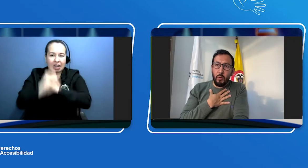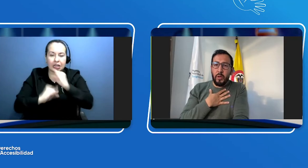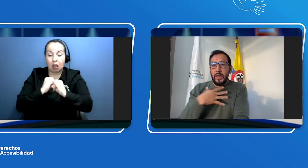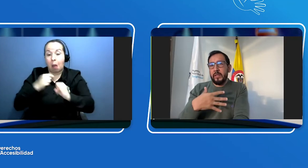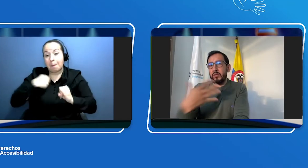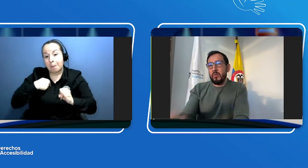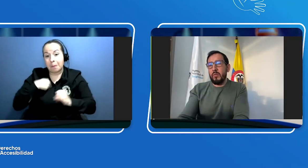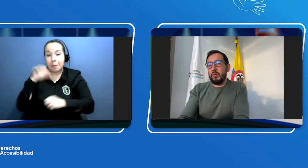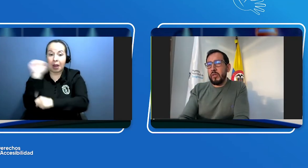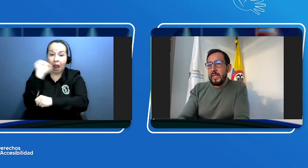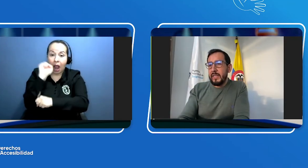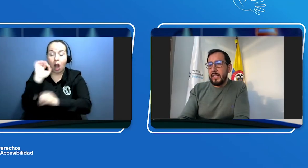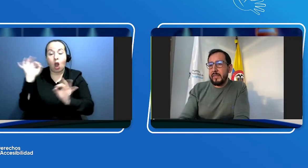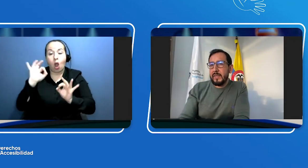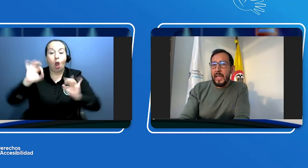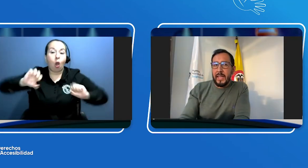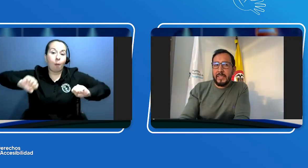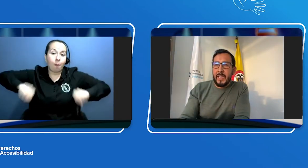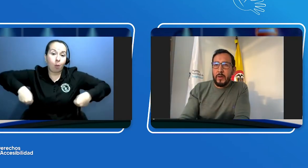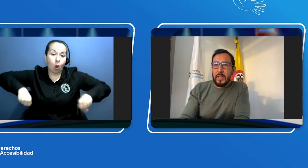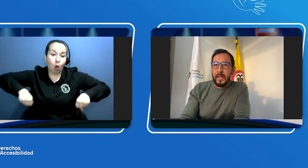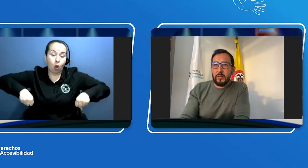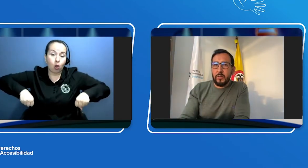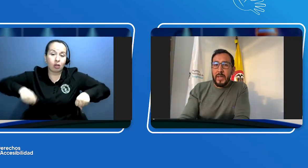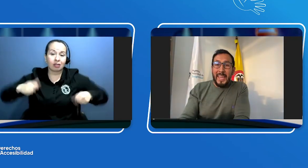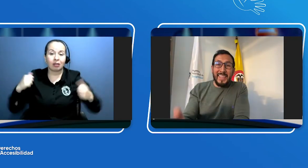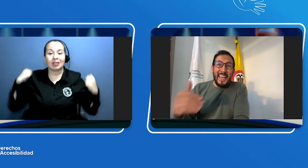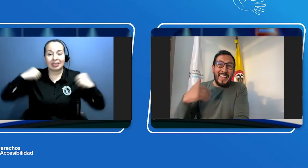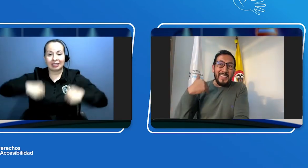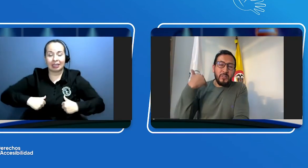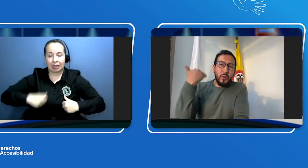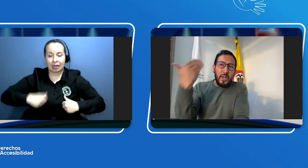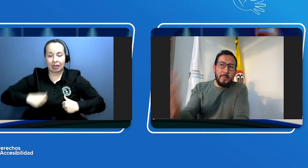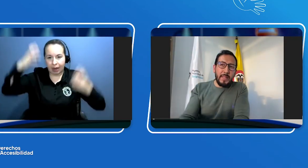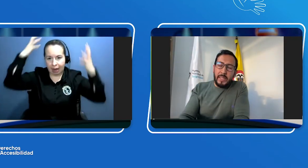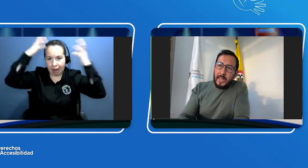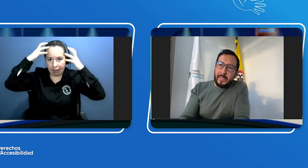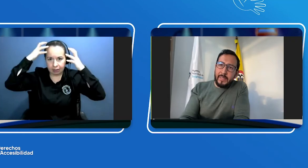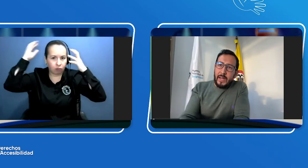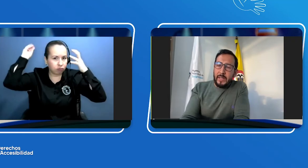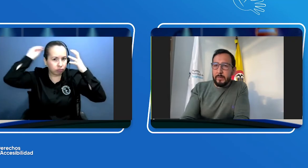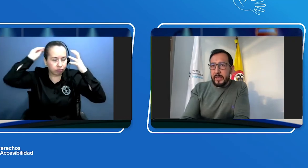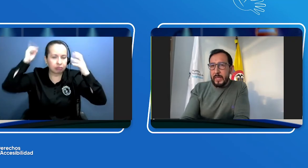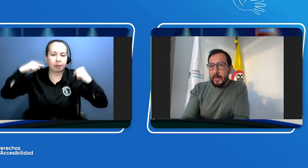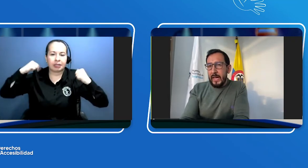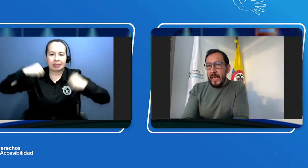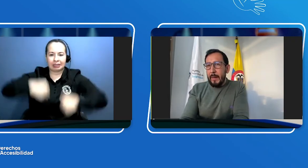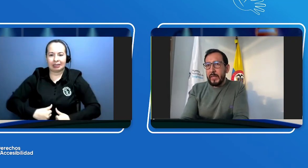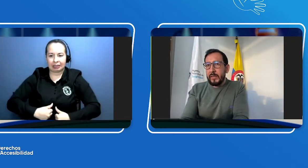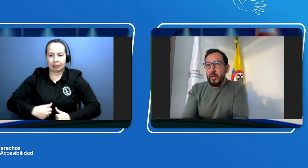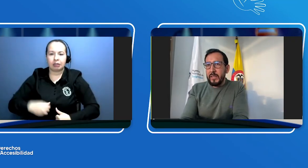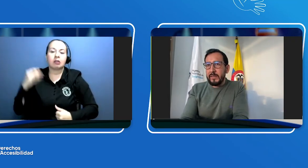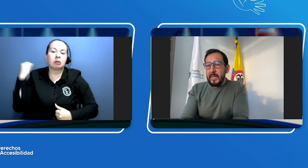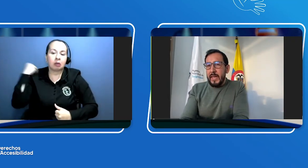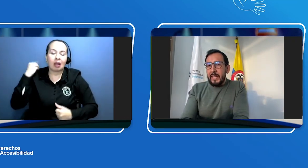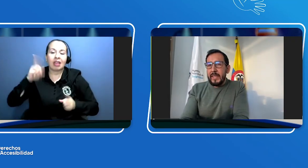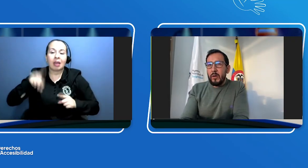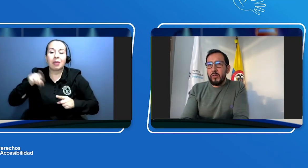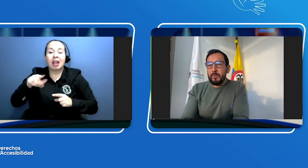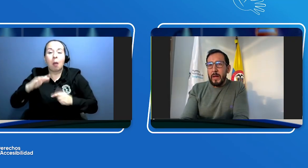si soy motociclista en el chaleco y el casco y adicionalmente hacer las respectivas adaptaciones de los espejos